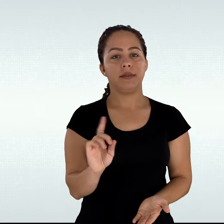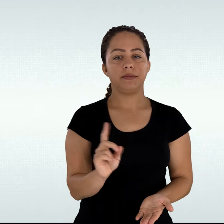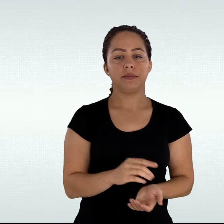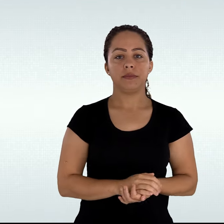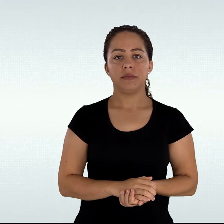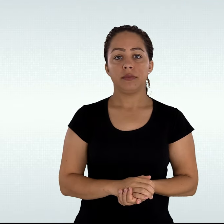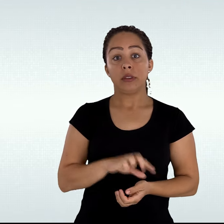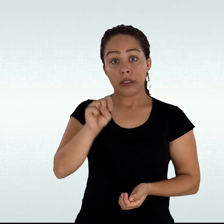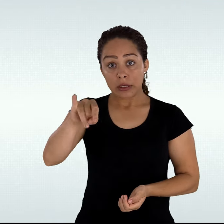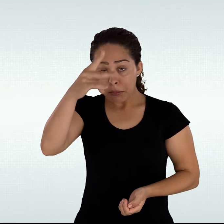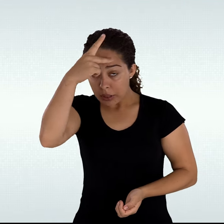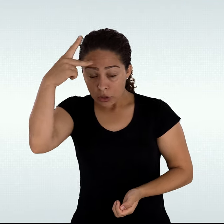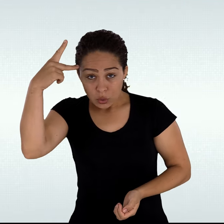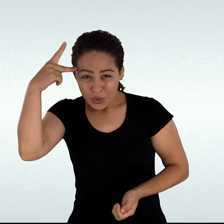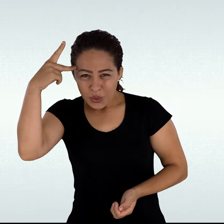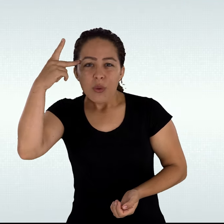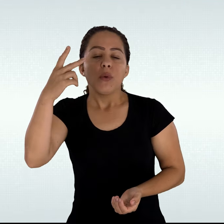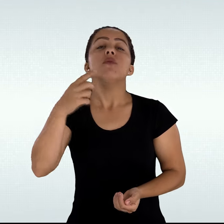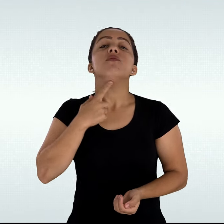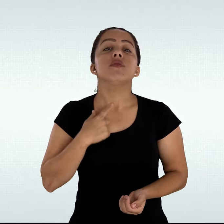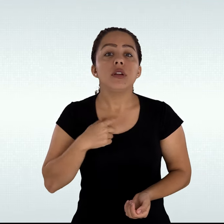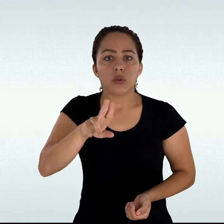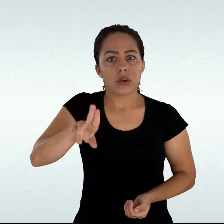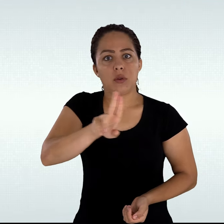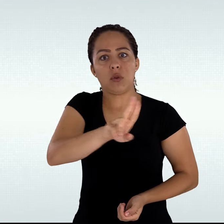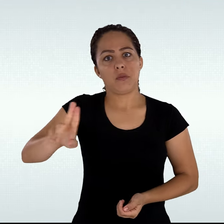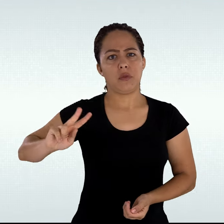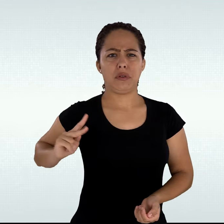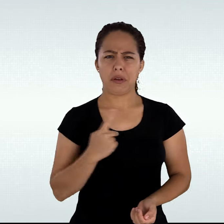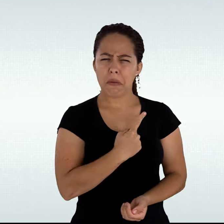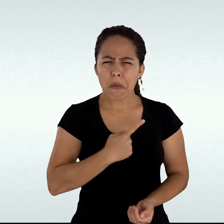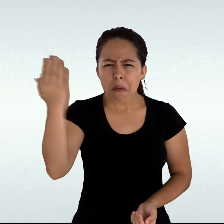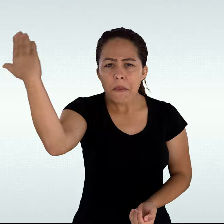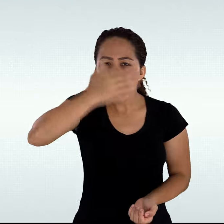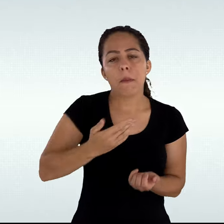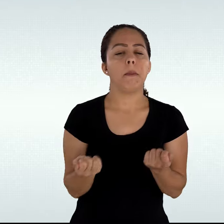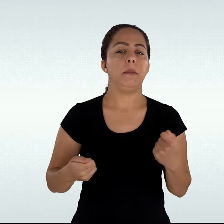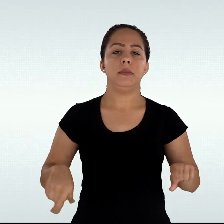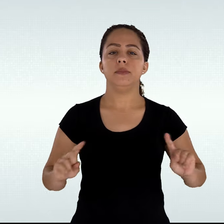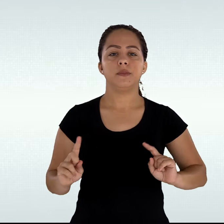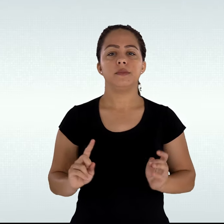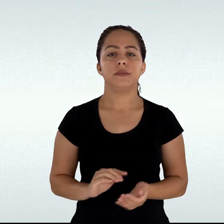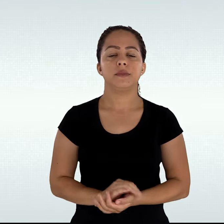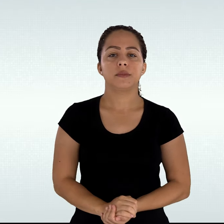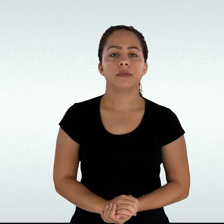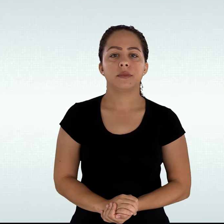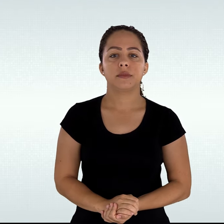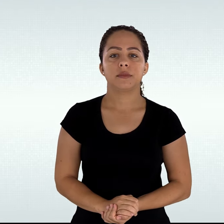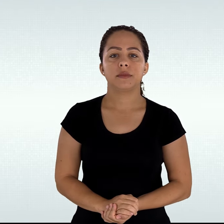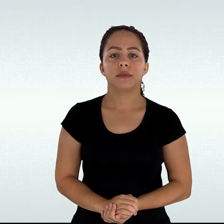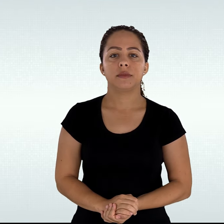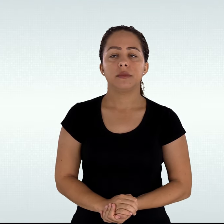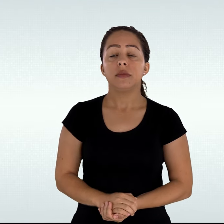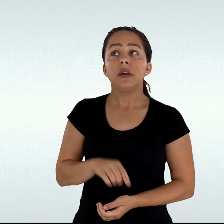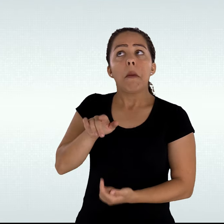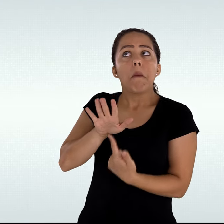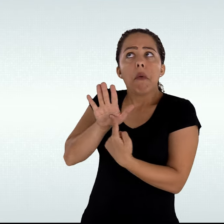Neste caso, quem quiser solicitar o uso do nome social não precisa apresentar nada que comprove que ele,